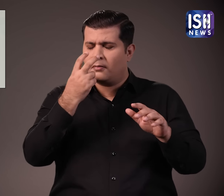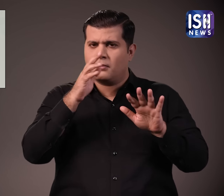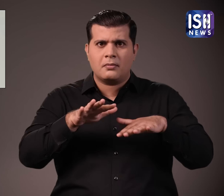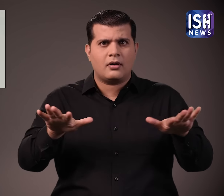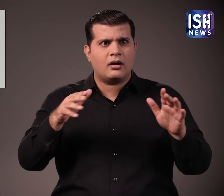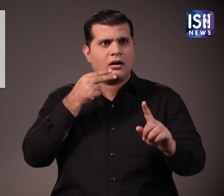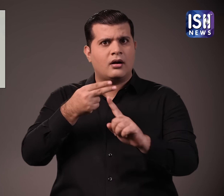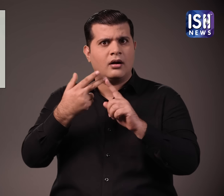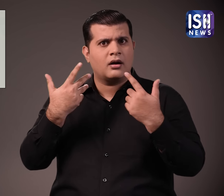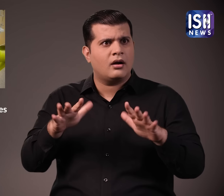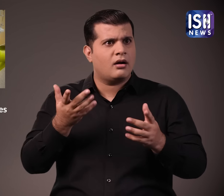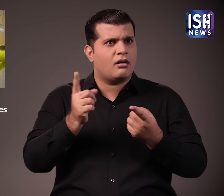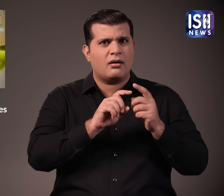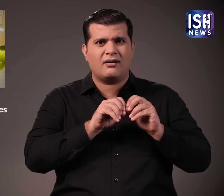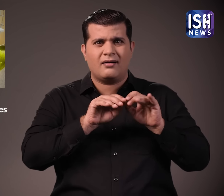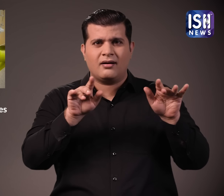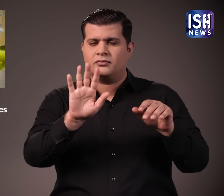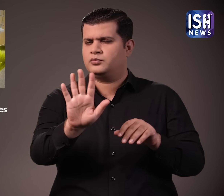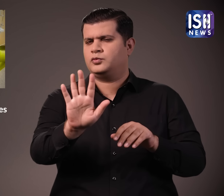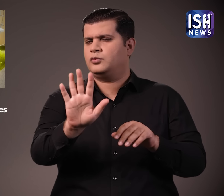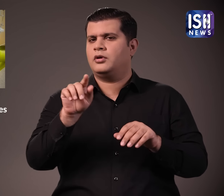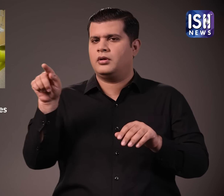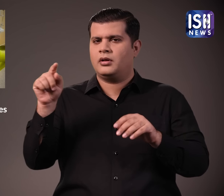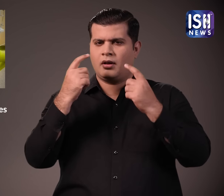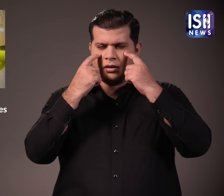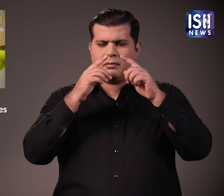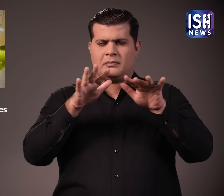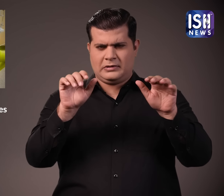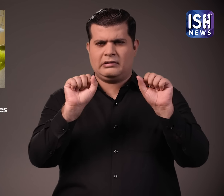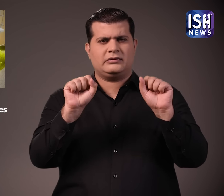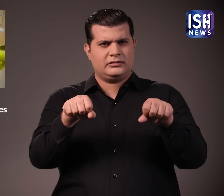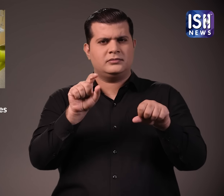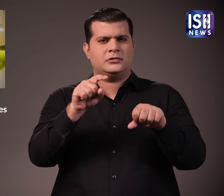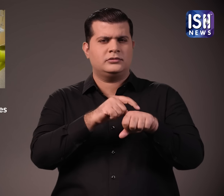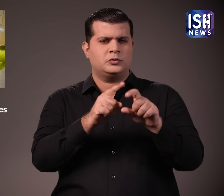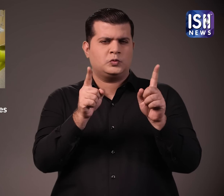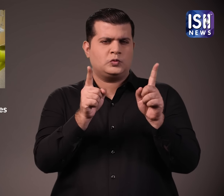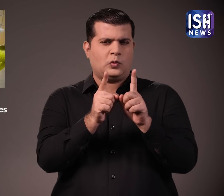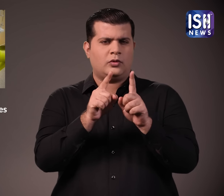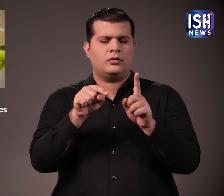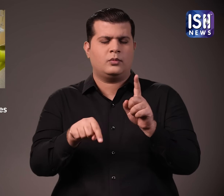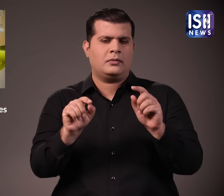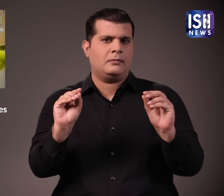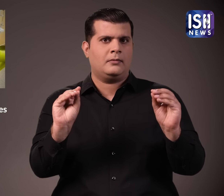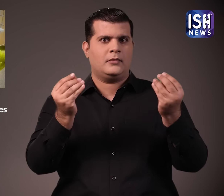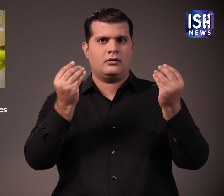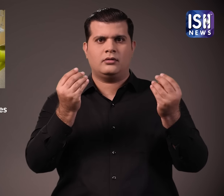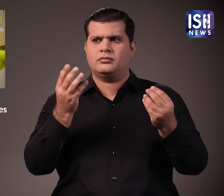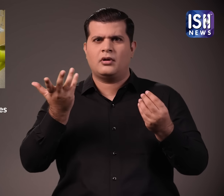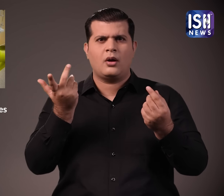की खबरे जोरो पर थी वैसे ये सच नहीं है कुछ समय के लिए उनके आंकों की रौशनी चली गई थी और आप वह बहतर है मैं आपको इसके बारे में